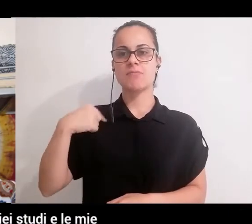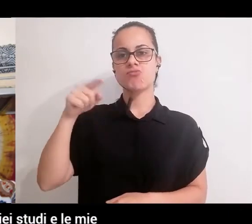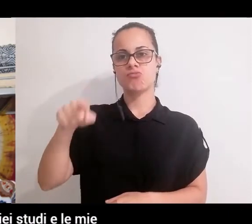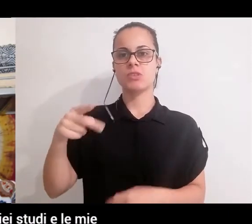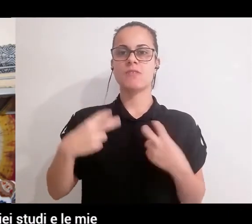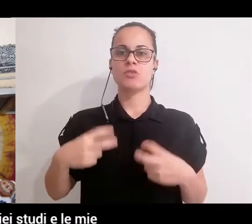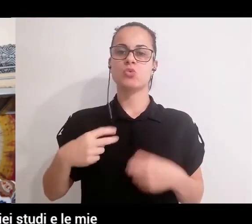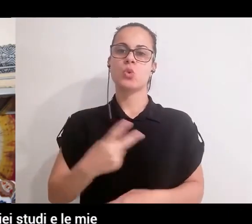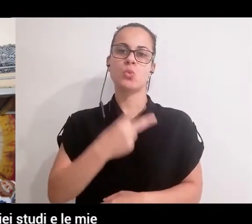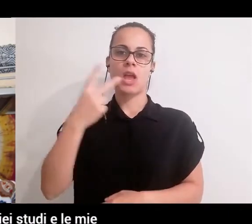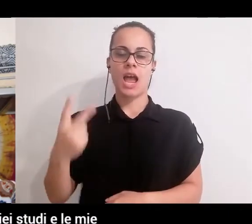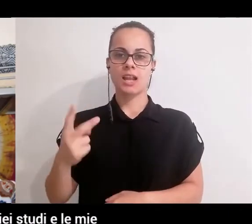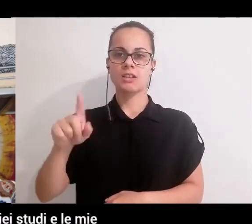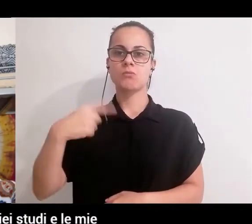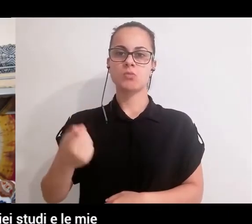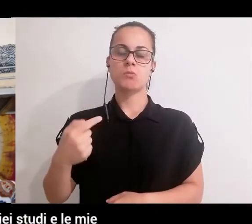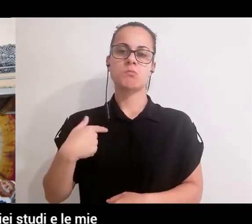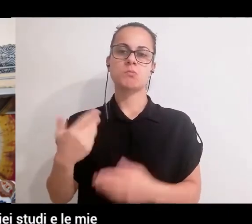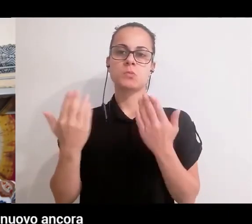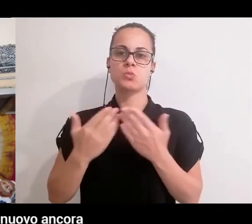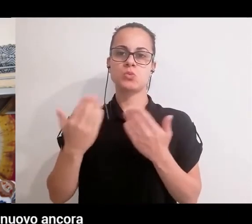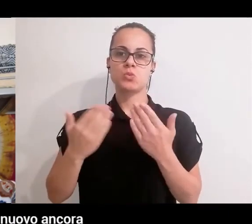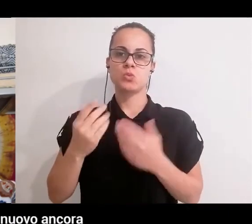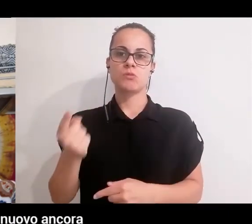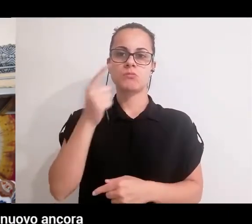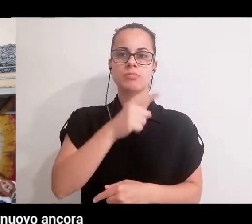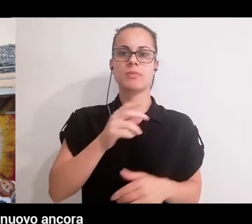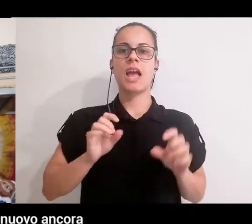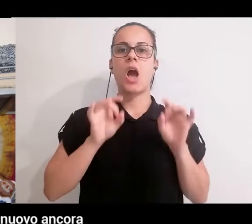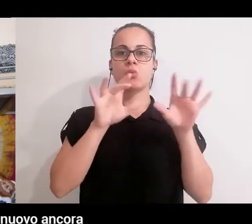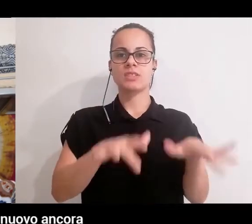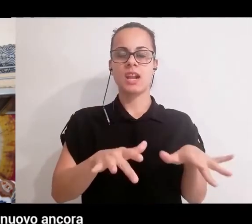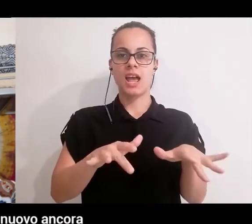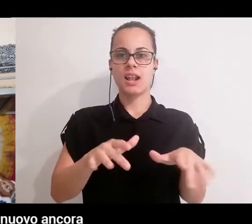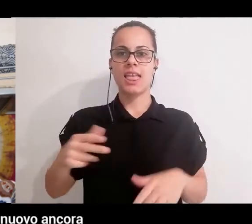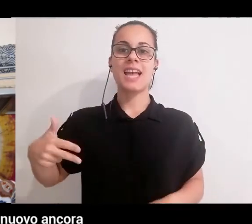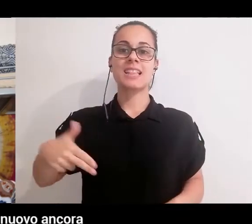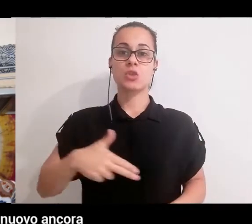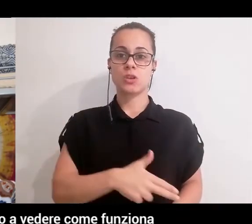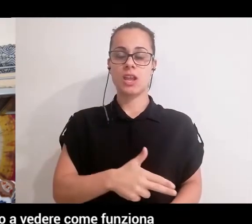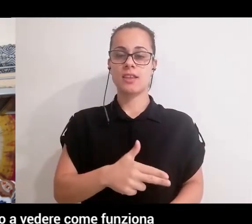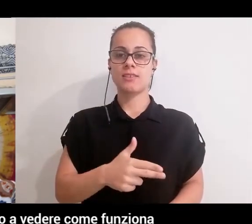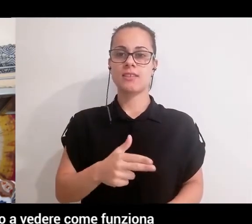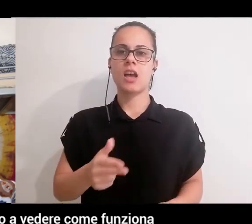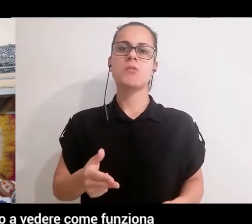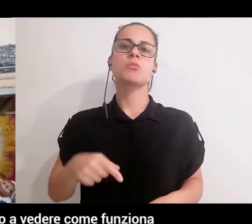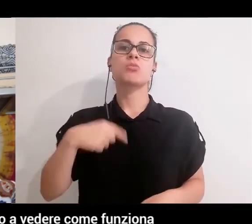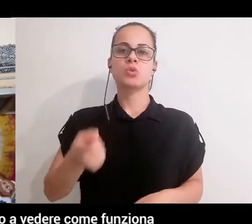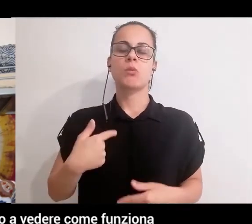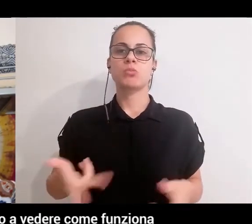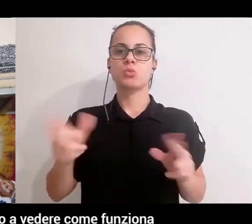due anni e proseguito poi i miei studi e le mie pratiche tra Australia e Indonesia e poi di nuovo ancora Thailandia.